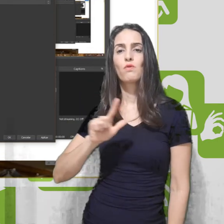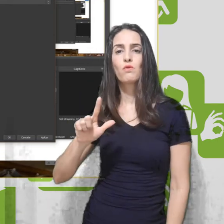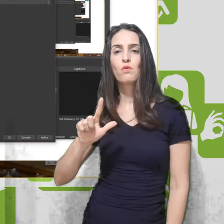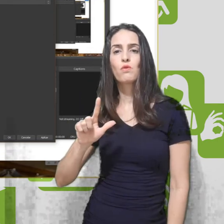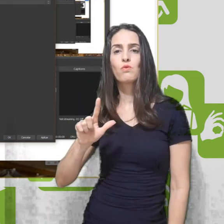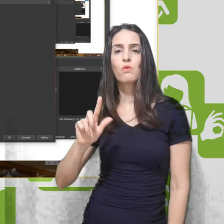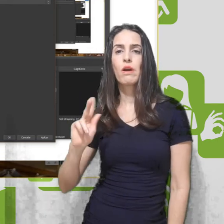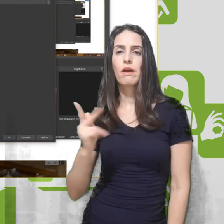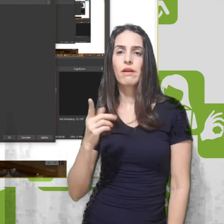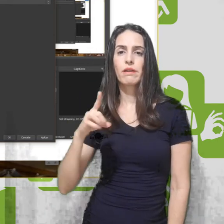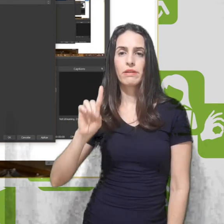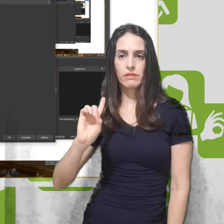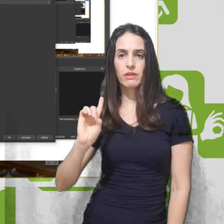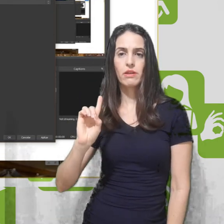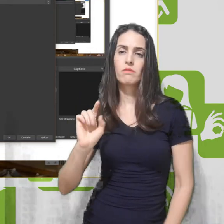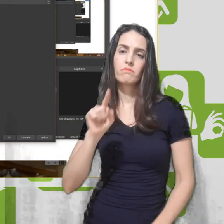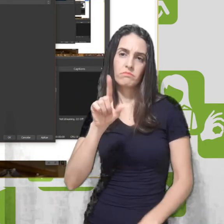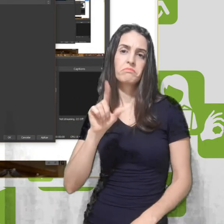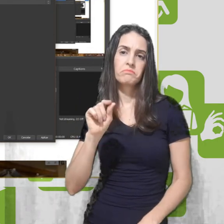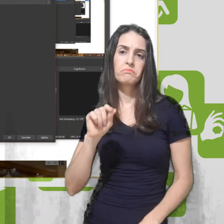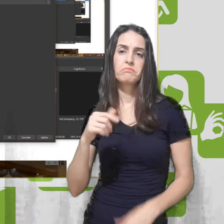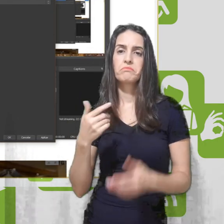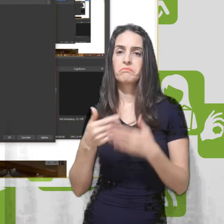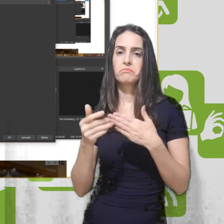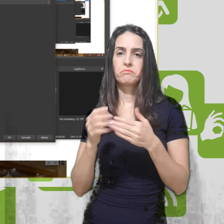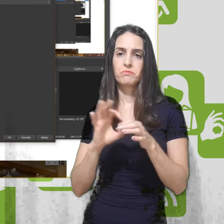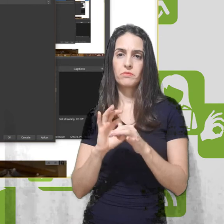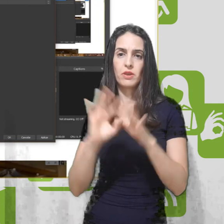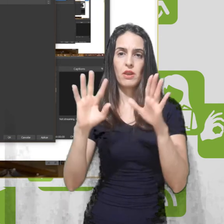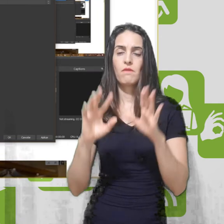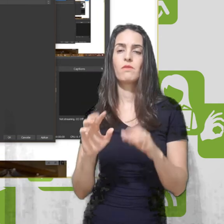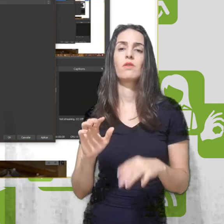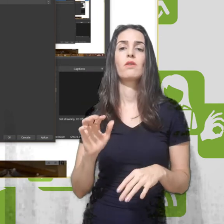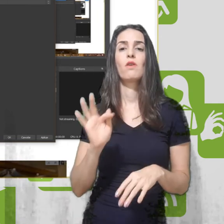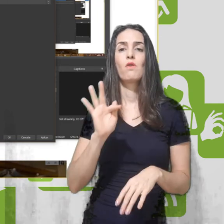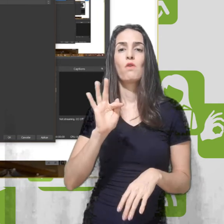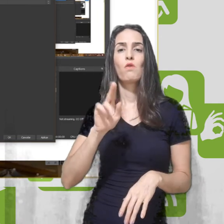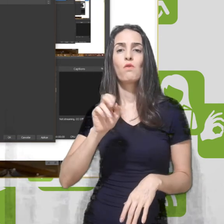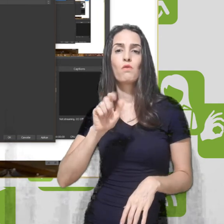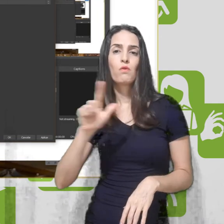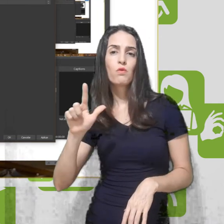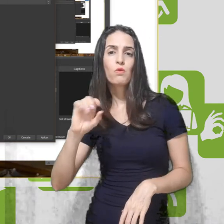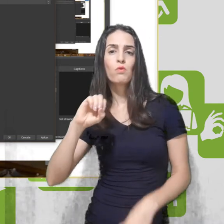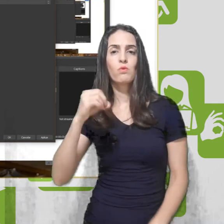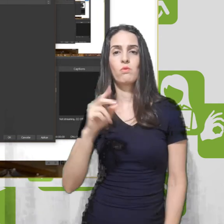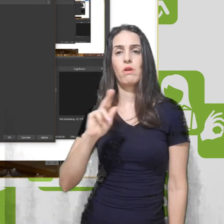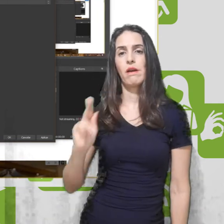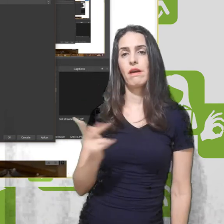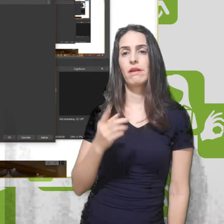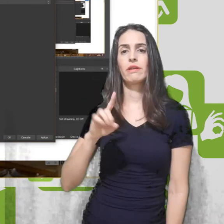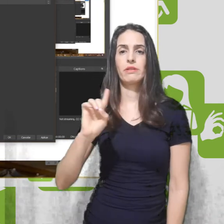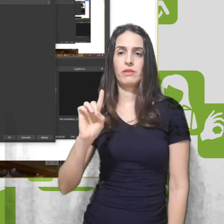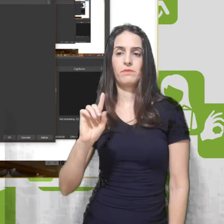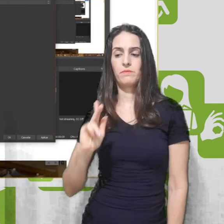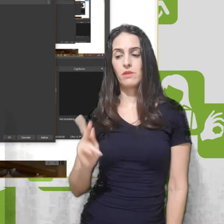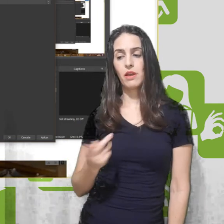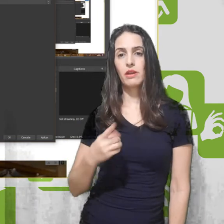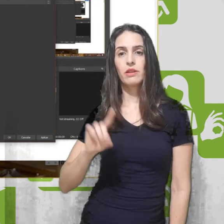aqui. Mas vocês podem usar a resolução HD também se quiserem. Para ficar um vídeo mais leve e tal.